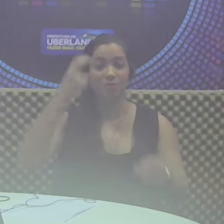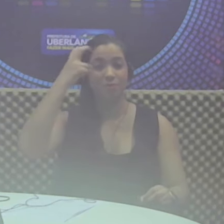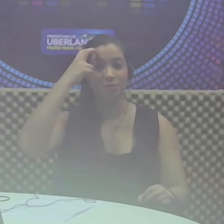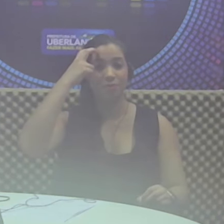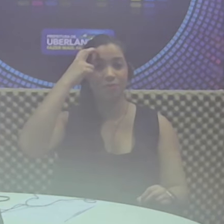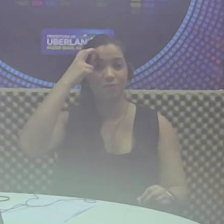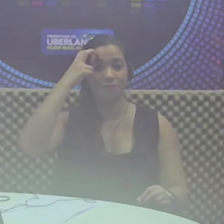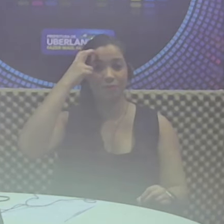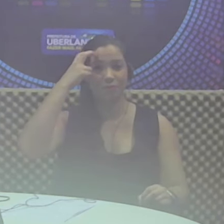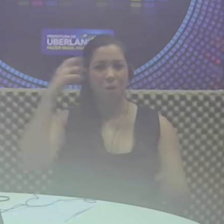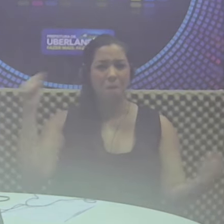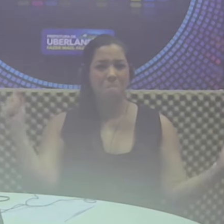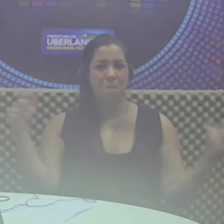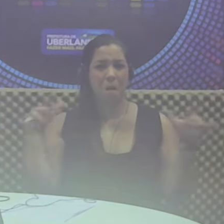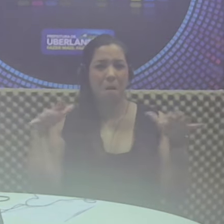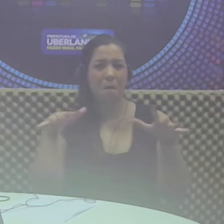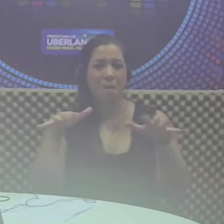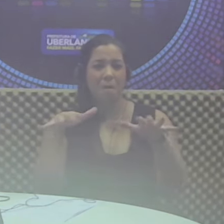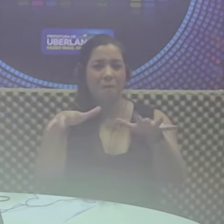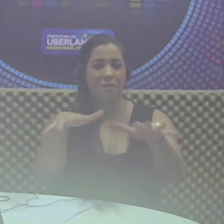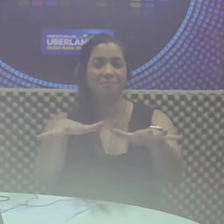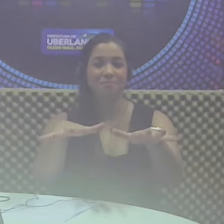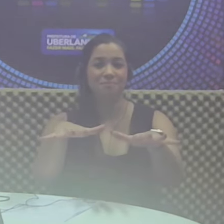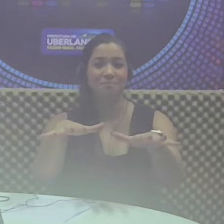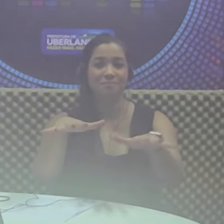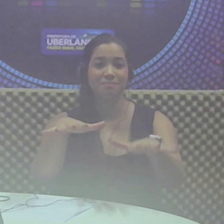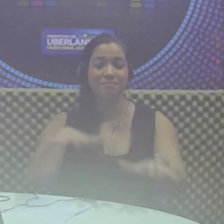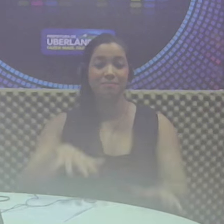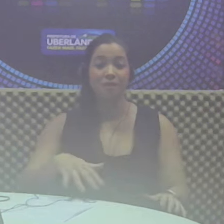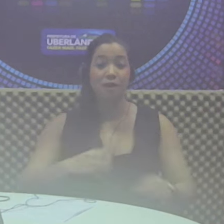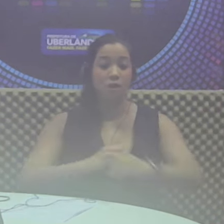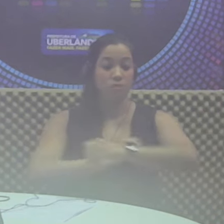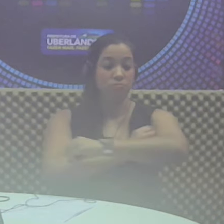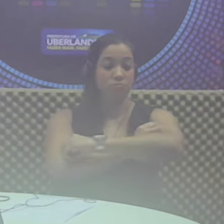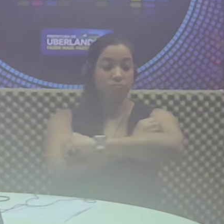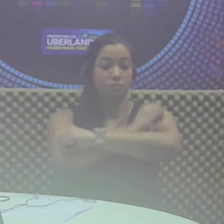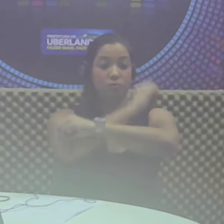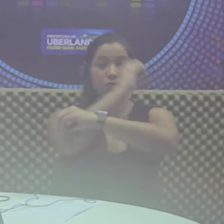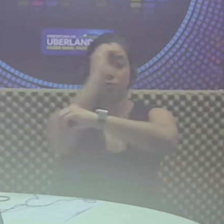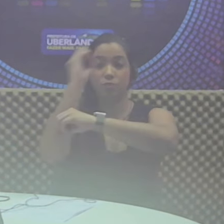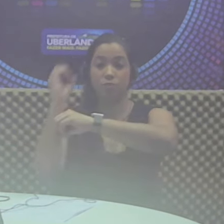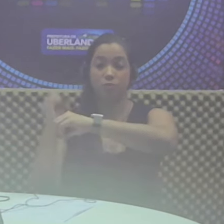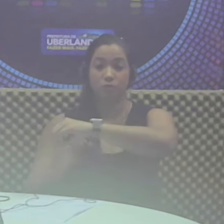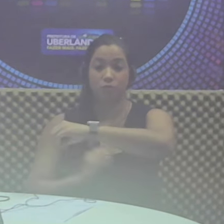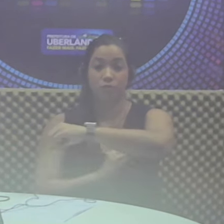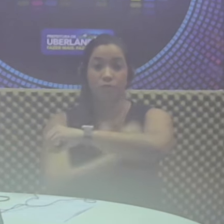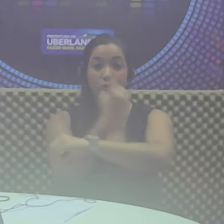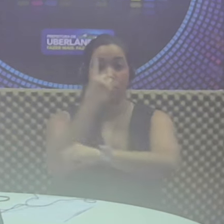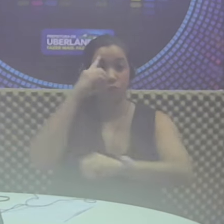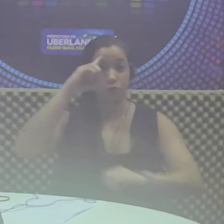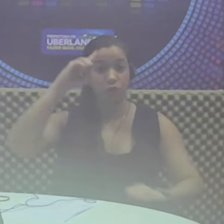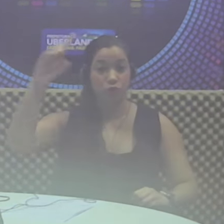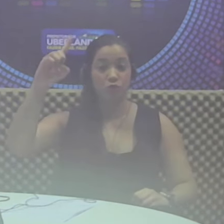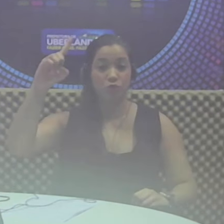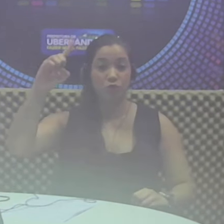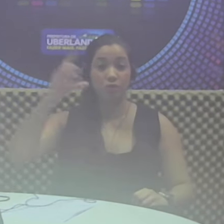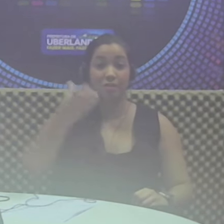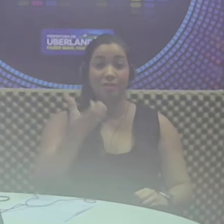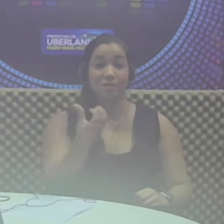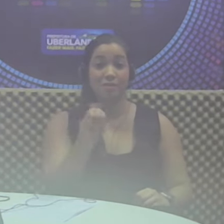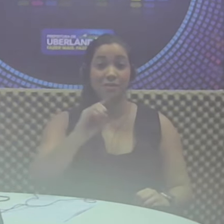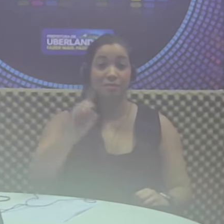grande o movimento da população. Apenas nas primeiras 24 horas de mobilização, ao menos 6